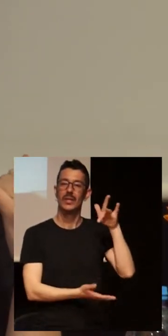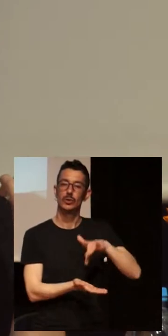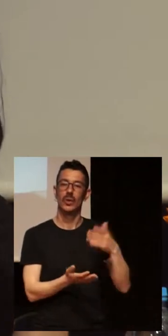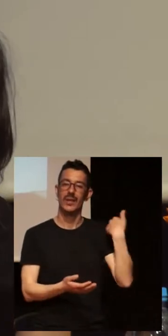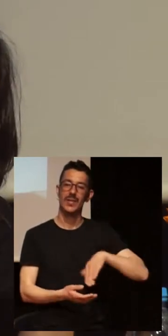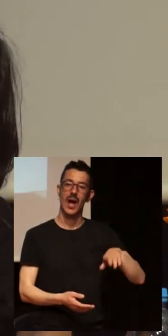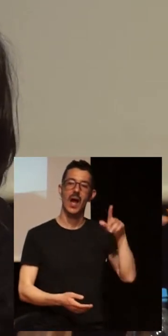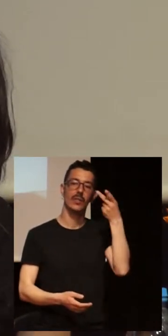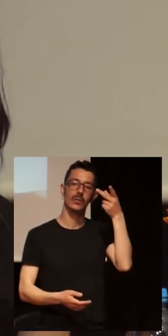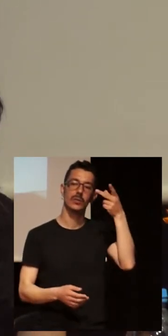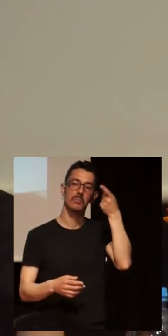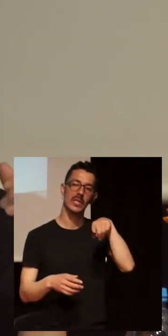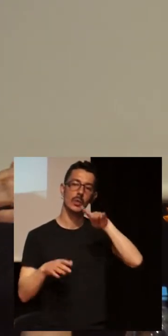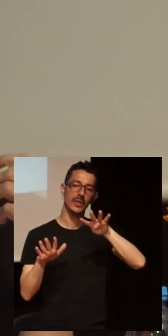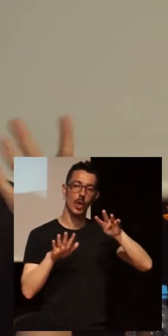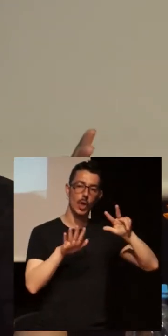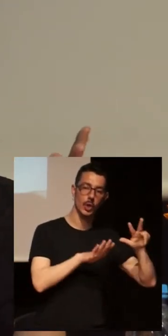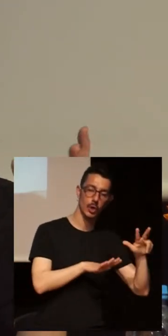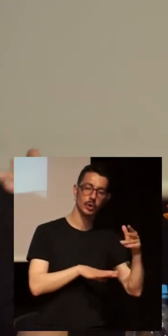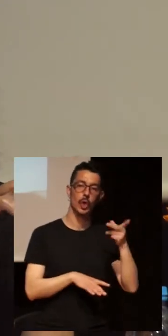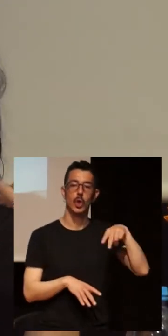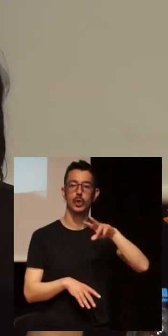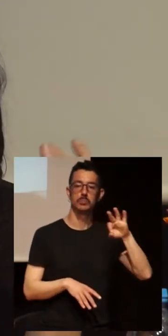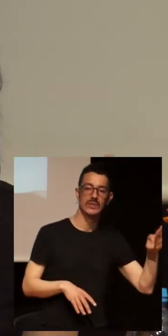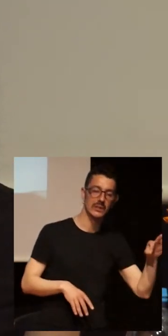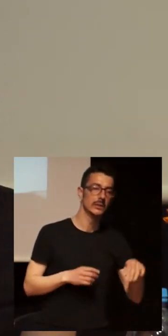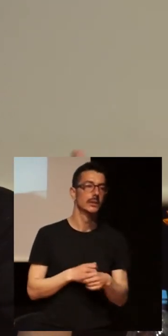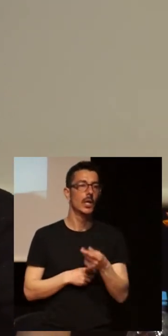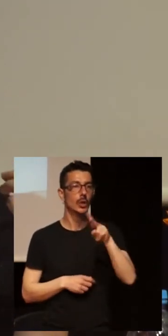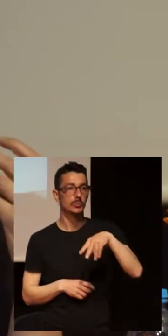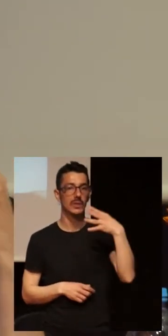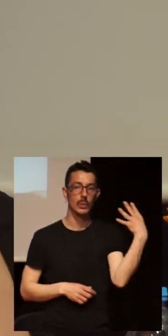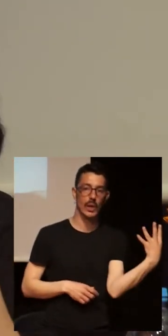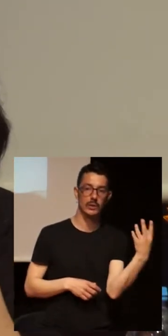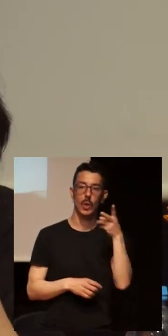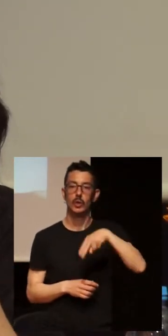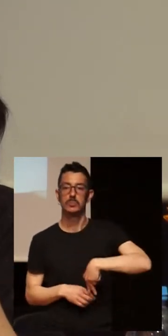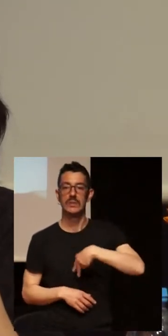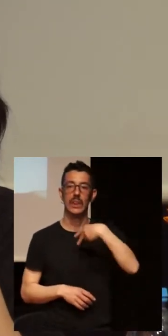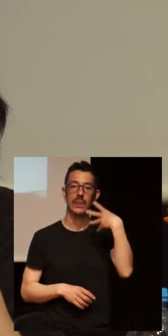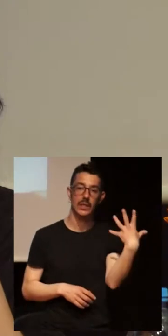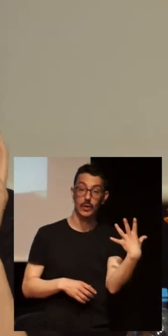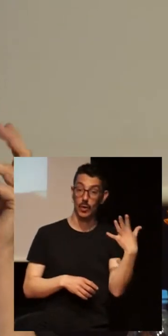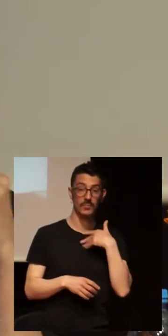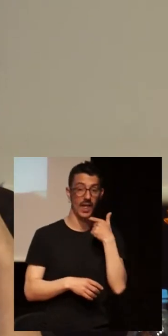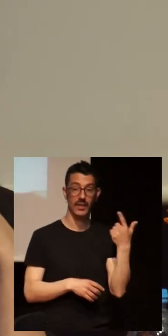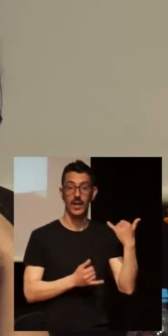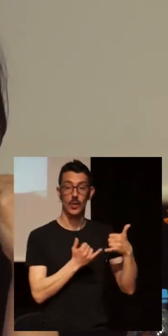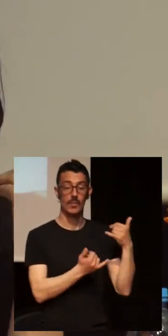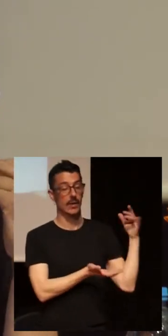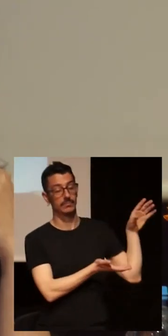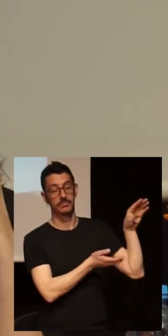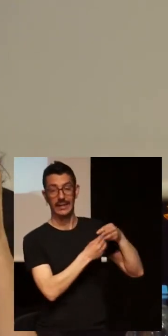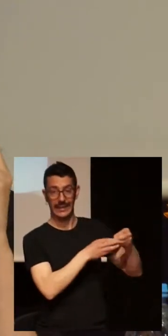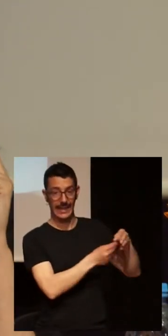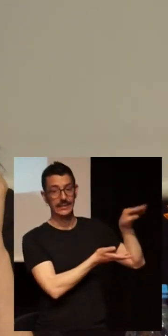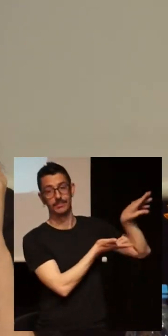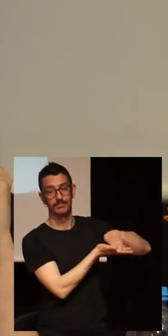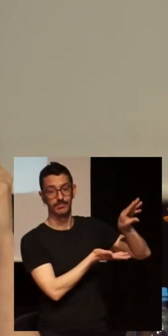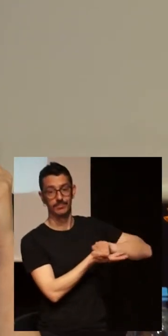2000, 2004, 2005, which is like, when yesterday, at the hour, was